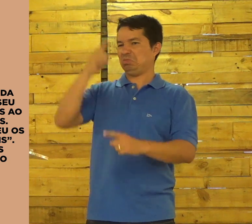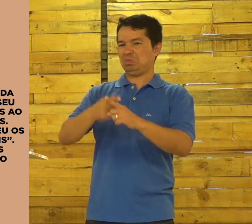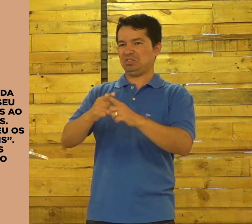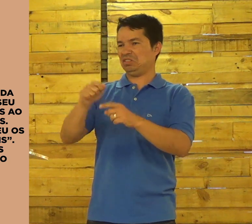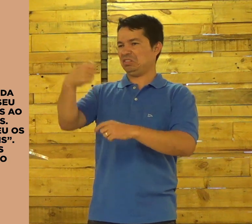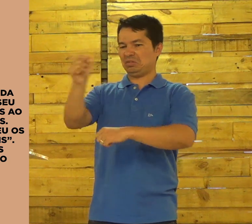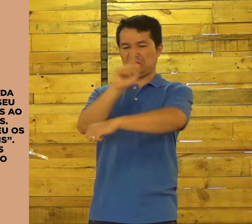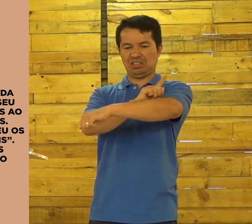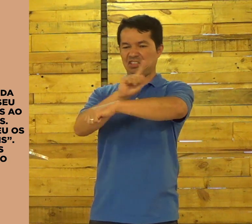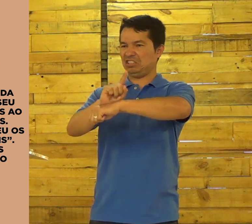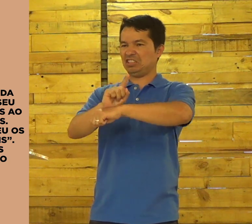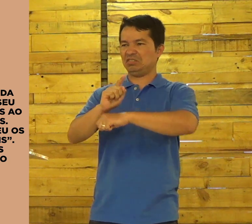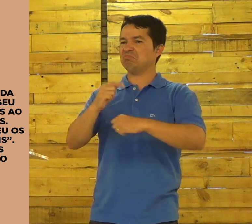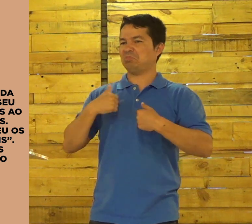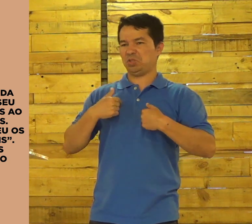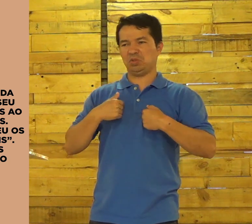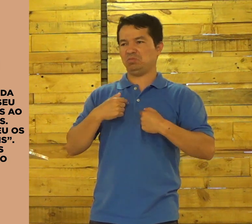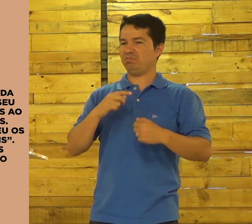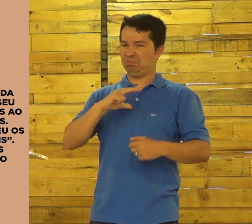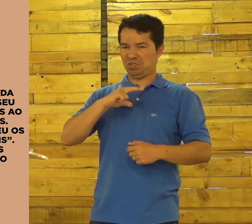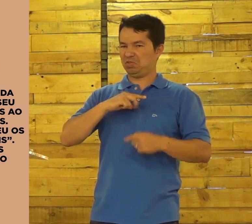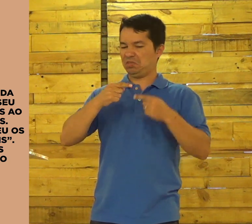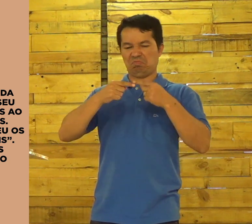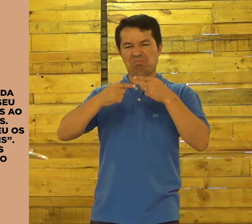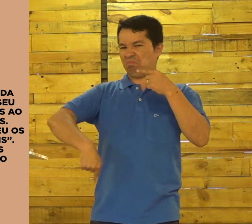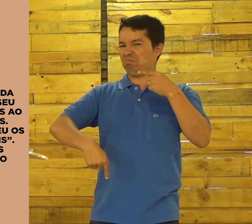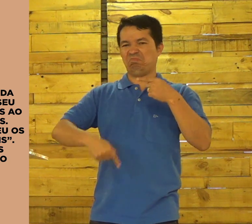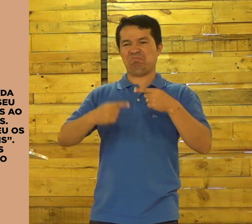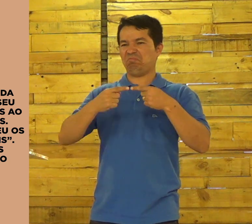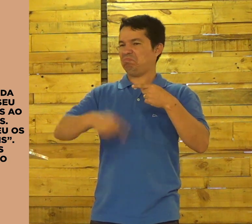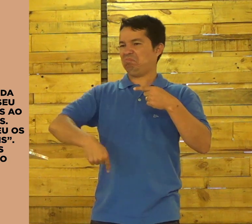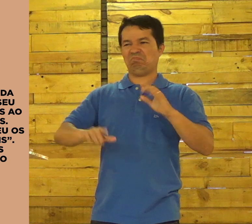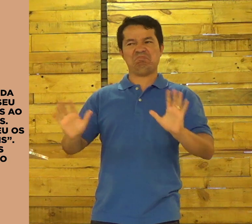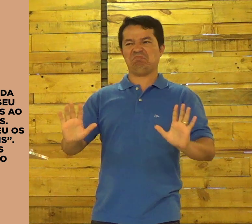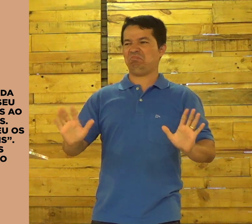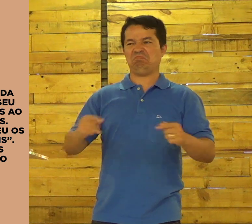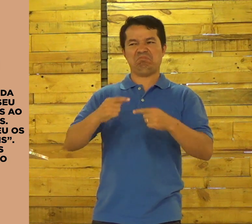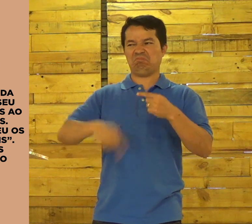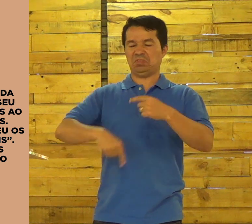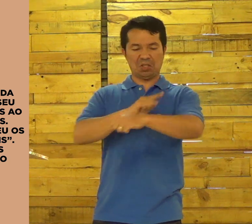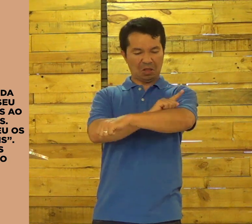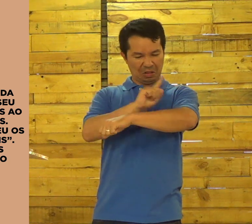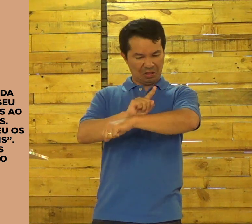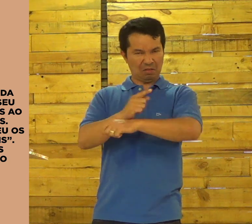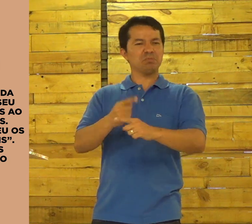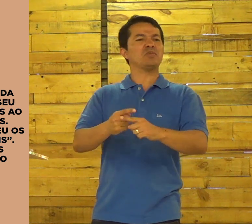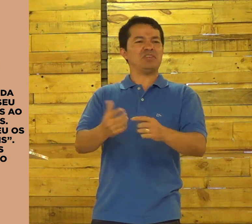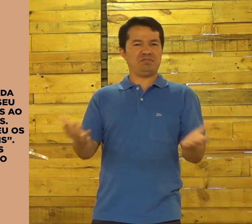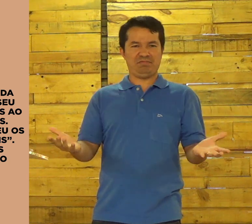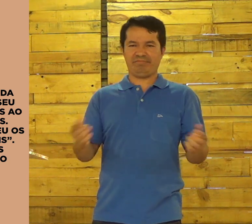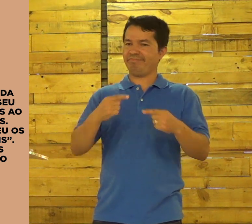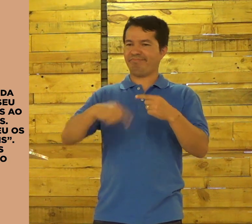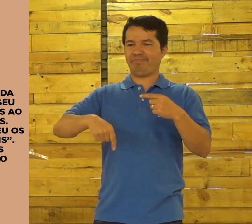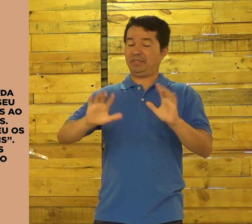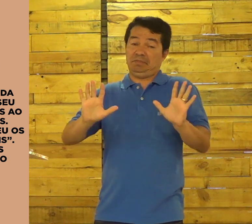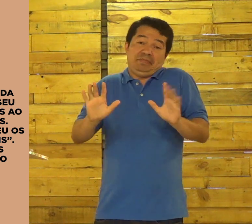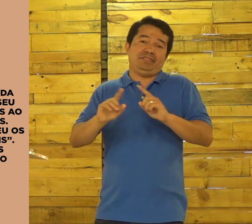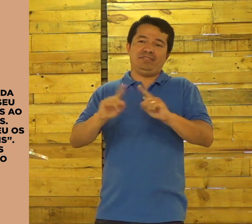Eu não sei por que ele tem esse sinal. Eu, particularmente, não acho que combina esse sinal. Não tem um papel